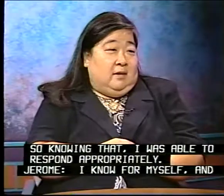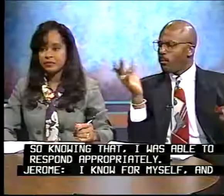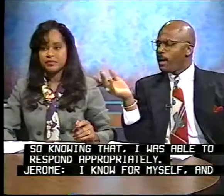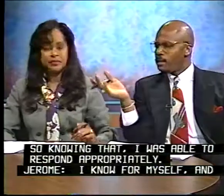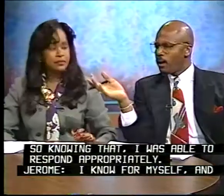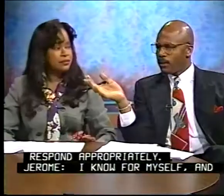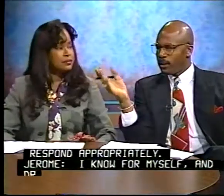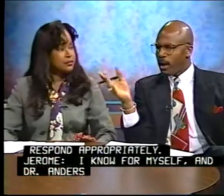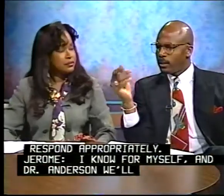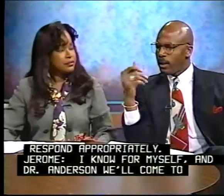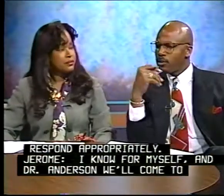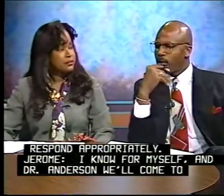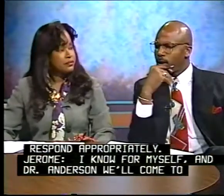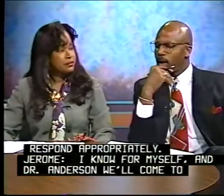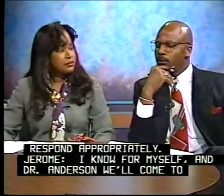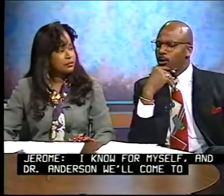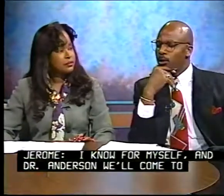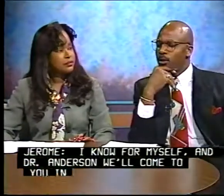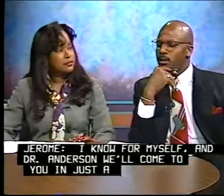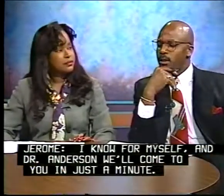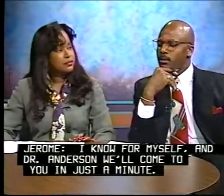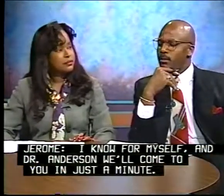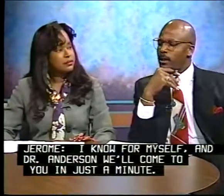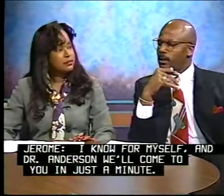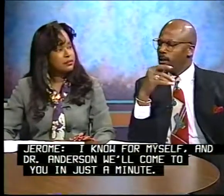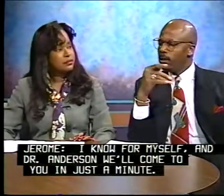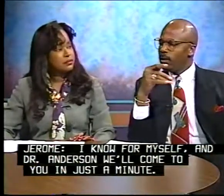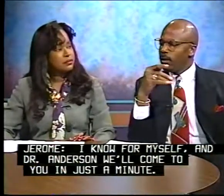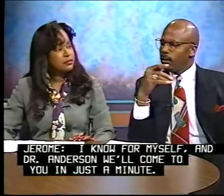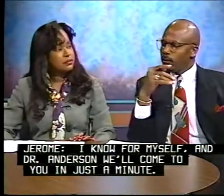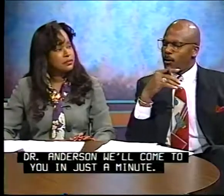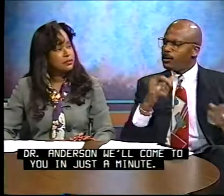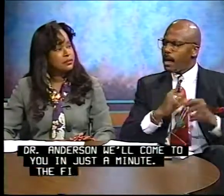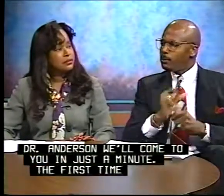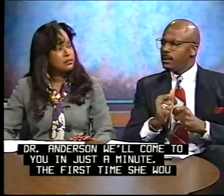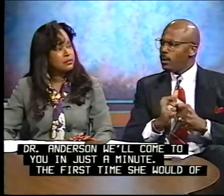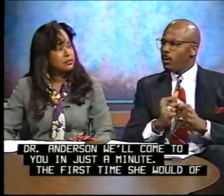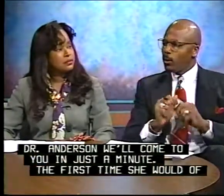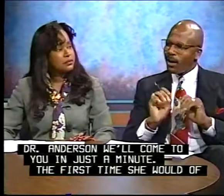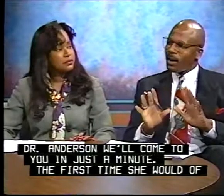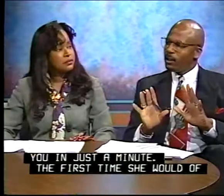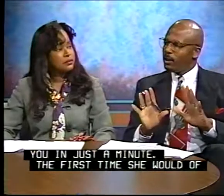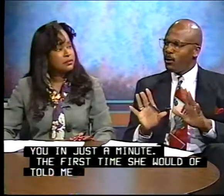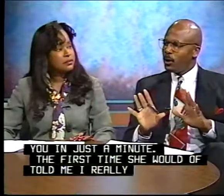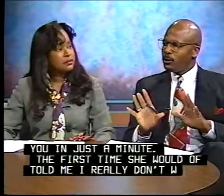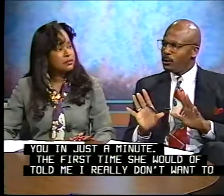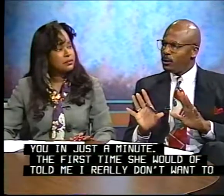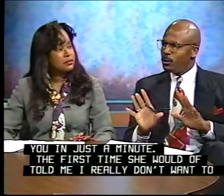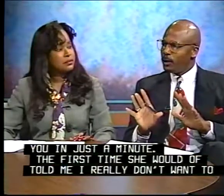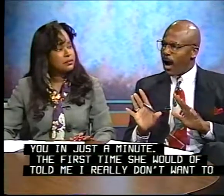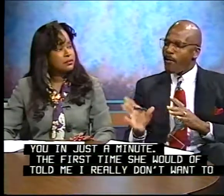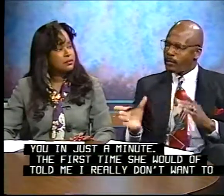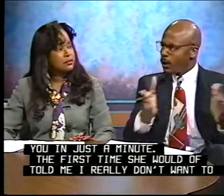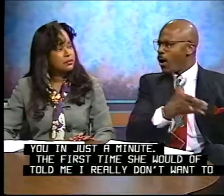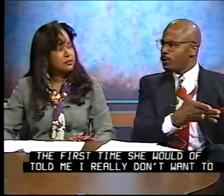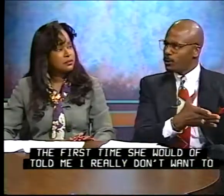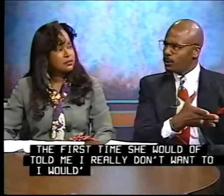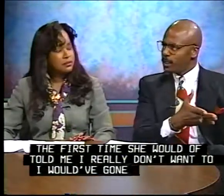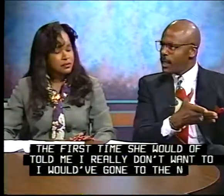for myself, and then Dr. Anderson will come to you in just a minute, the first time she told me, well, I really don't want to, I would have gone to the next